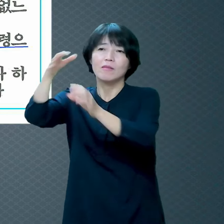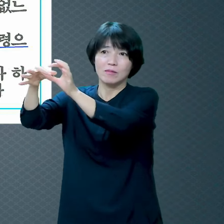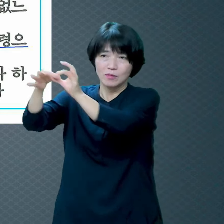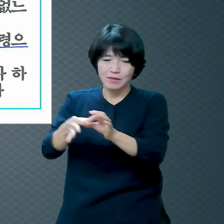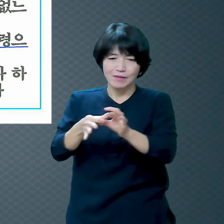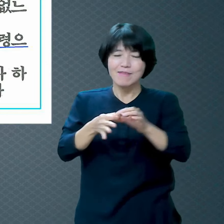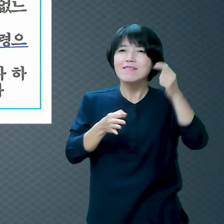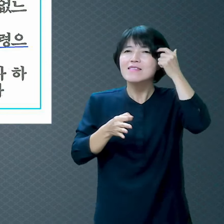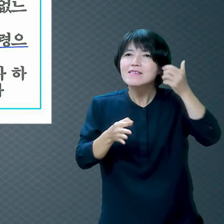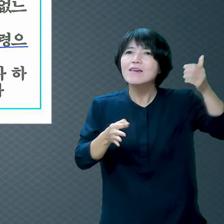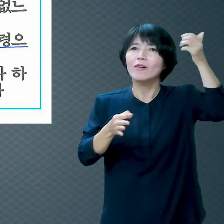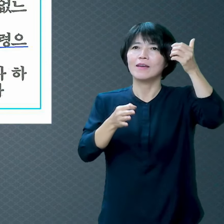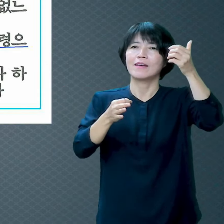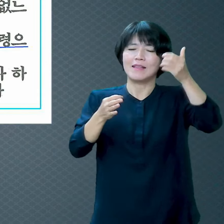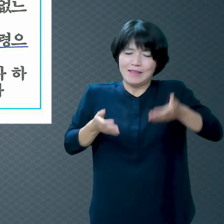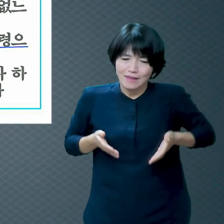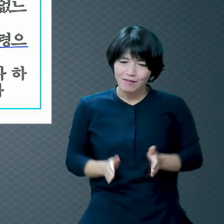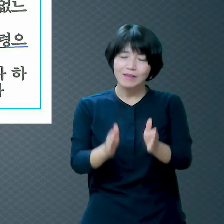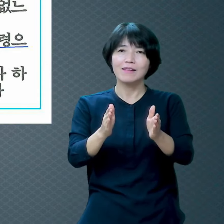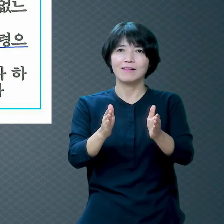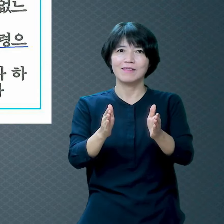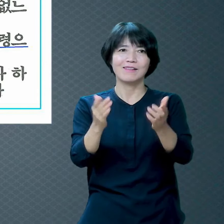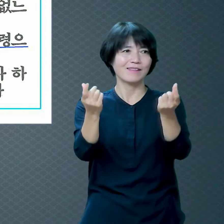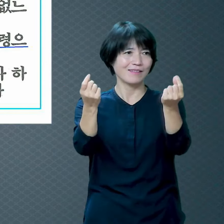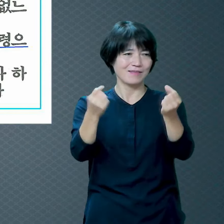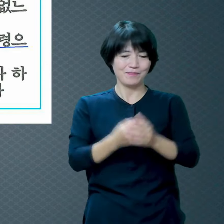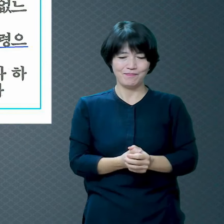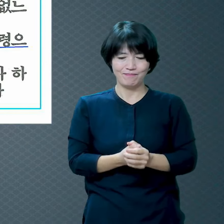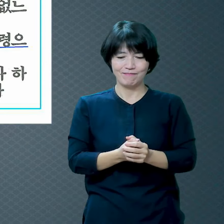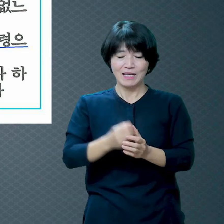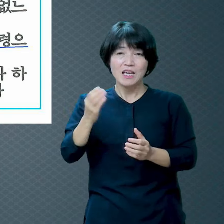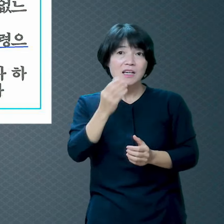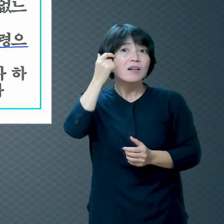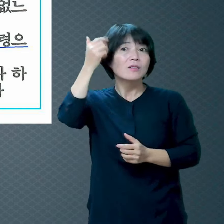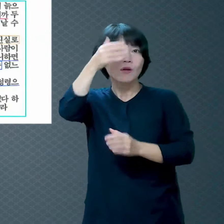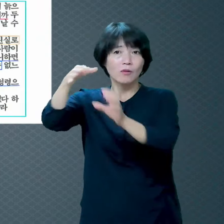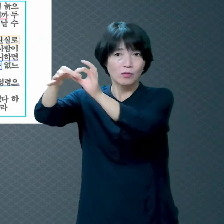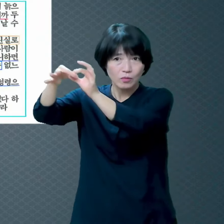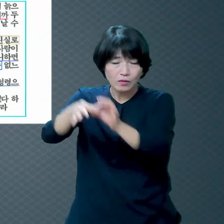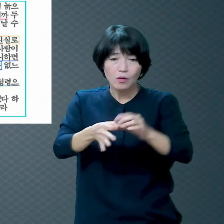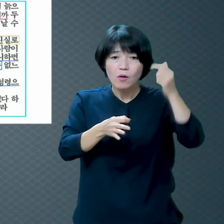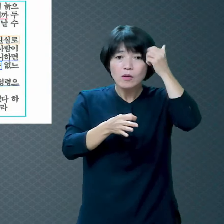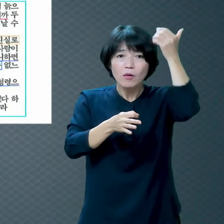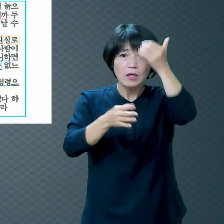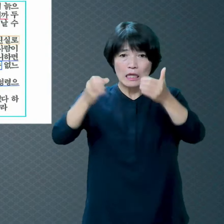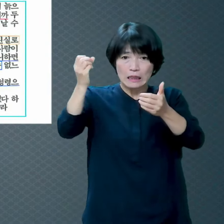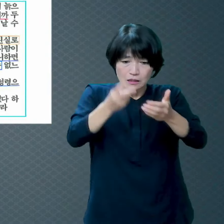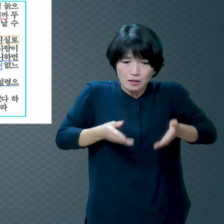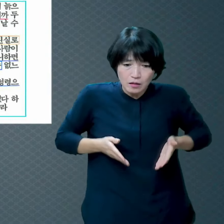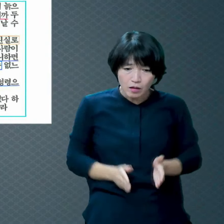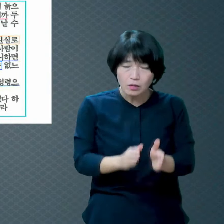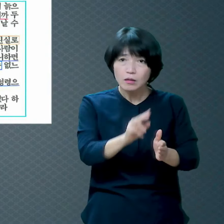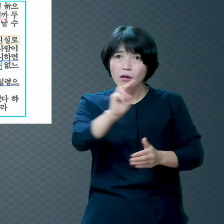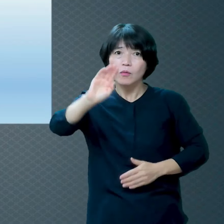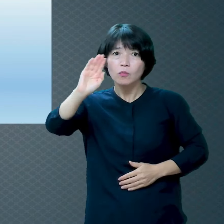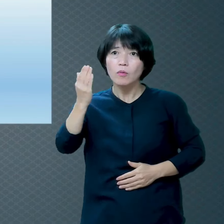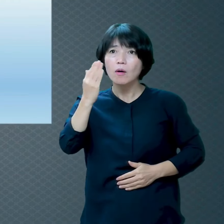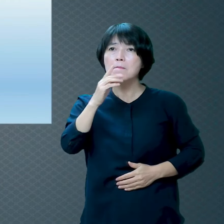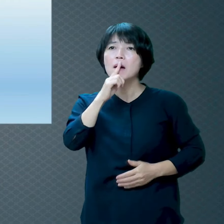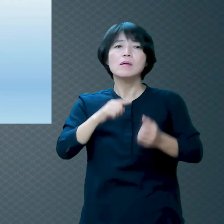그러면 왜 성령으로 영이 태어나야 된다고 말씀을 하셨냐